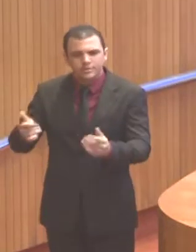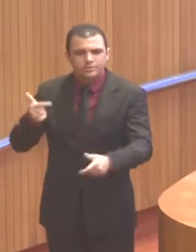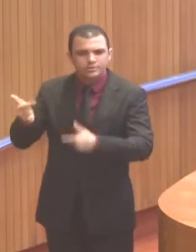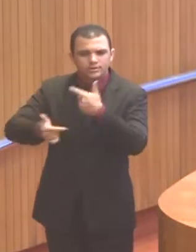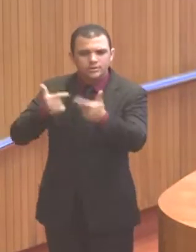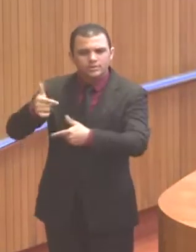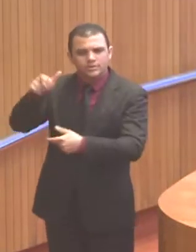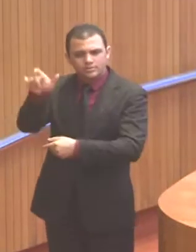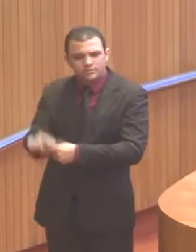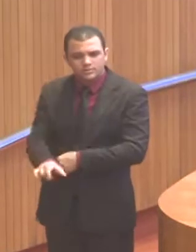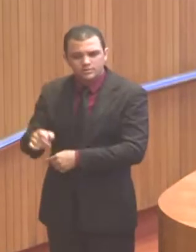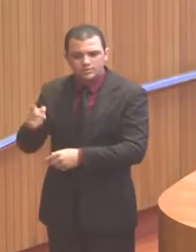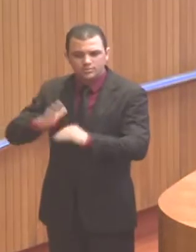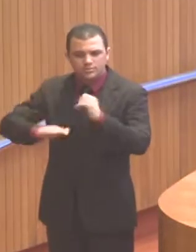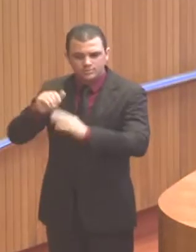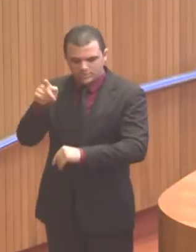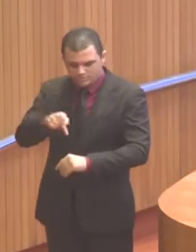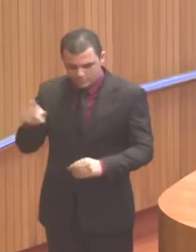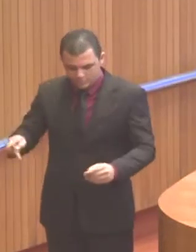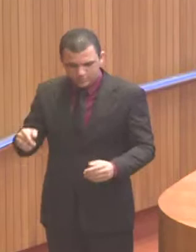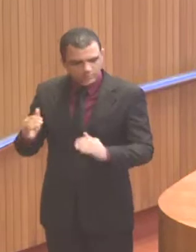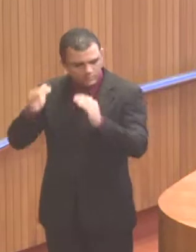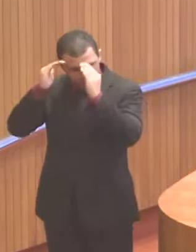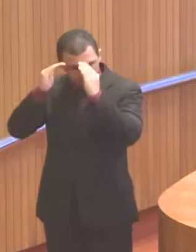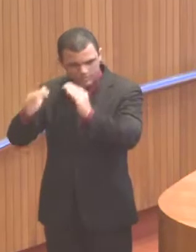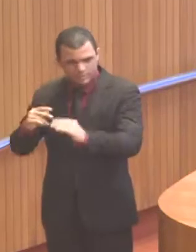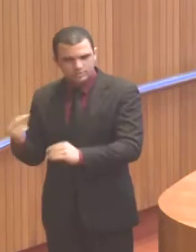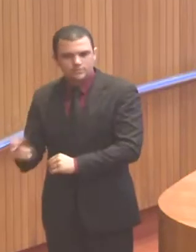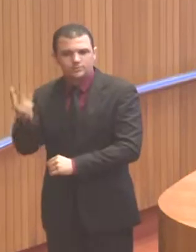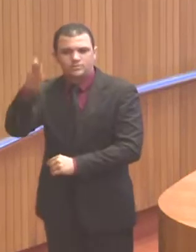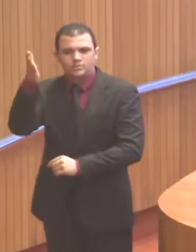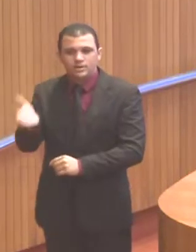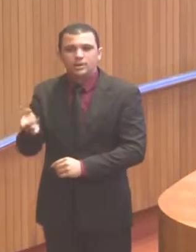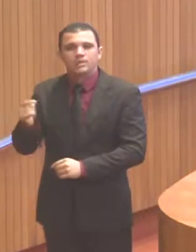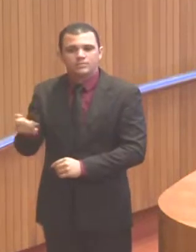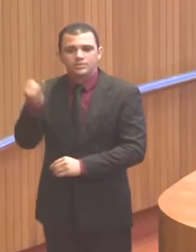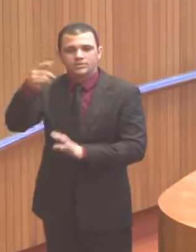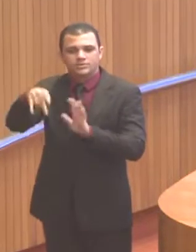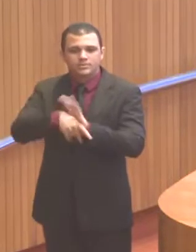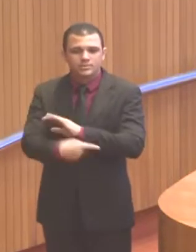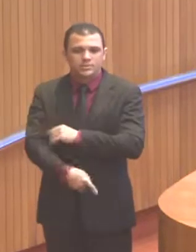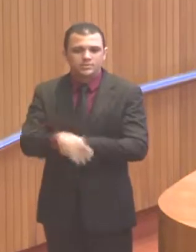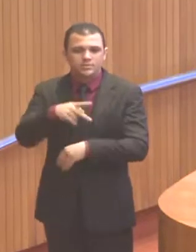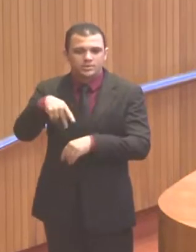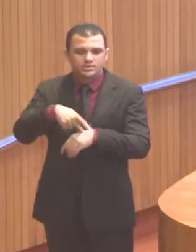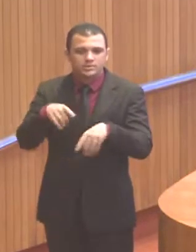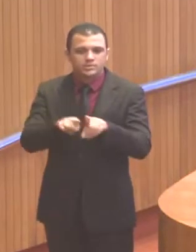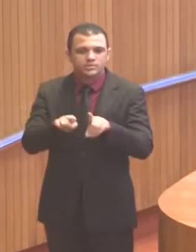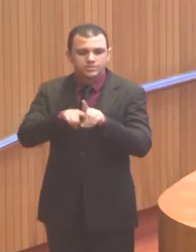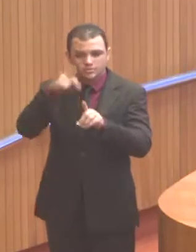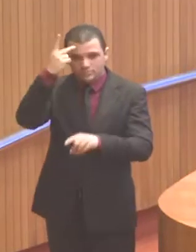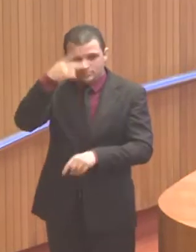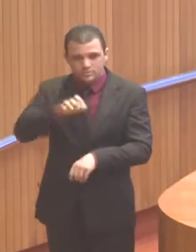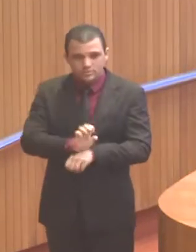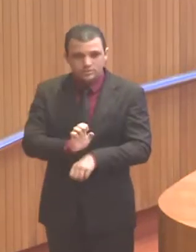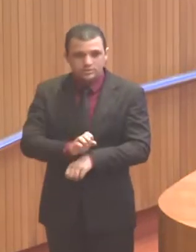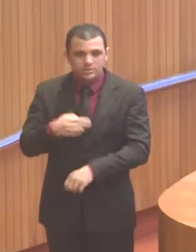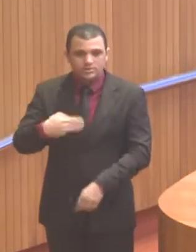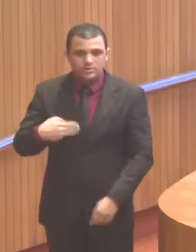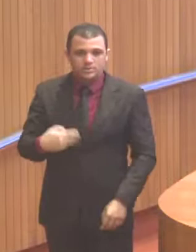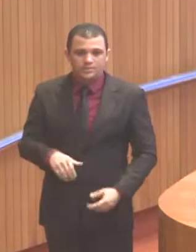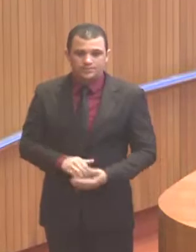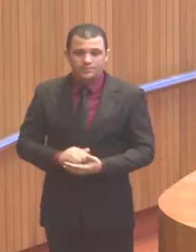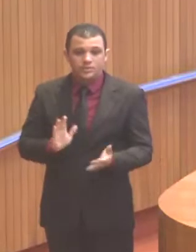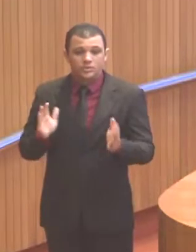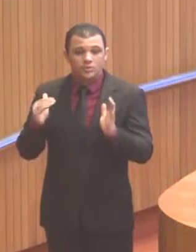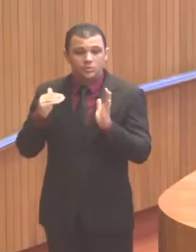desse profissional que é tão fundamental para o país e para o Estado do Maranhão. E, por fim, presidente, queria